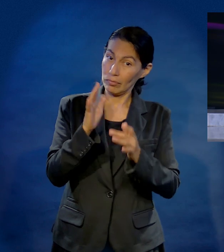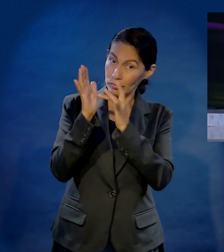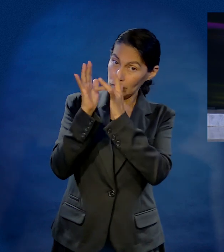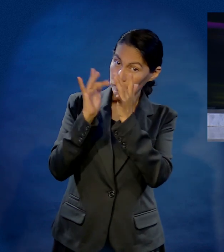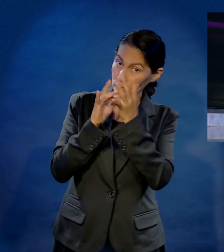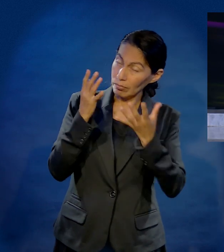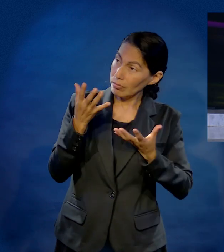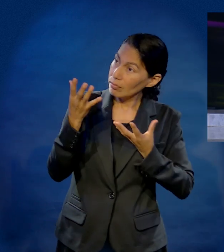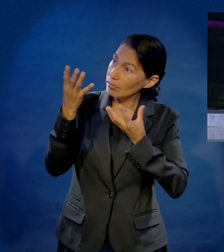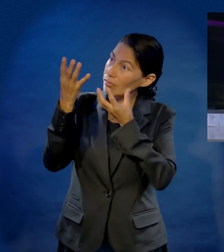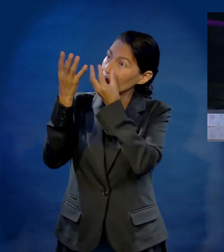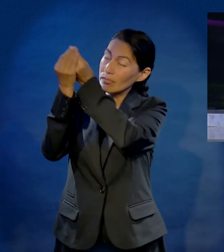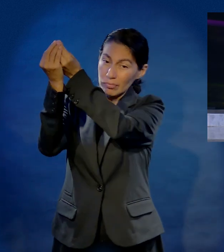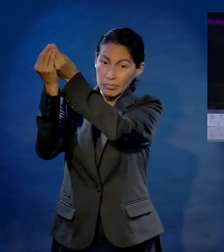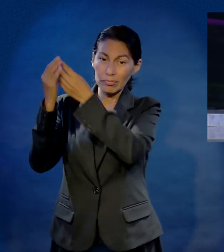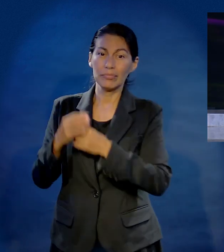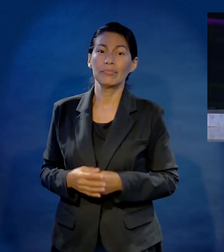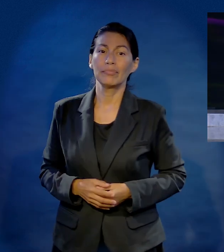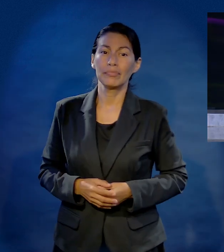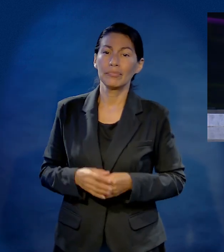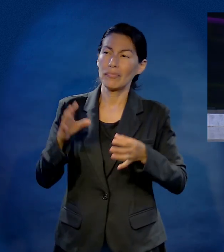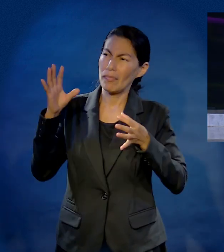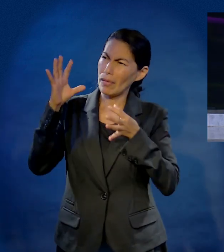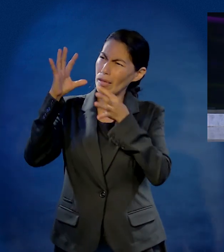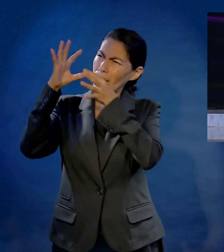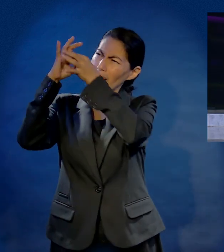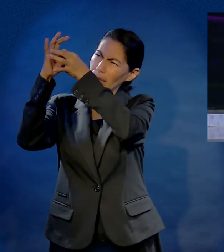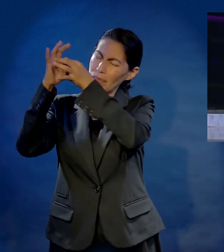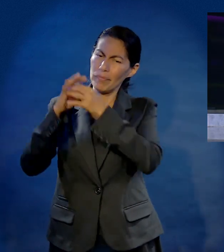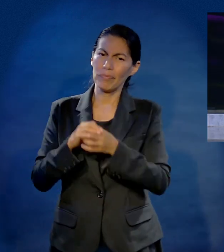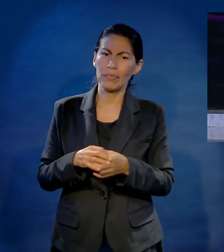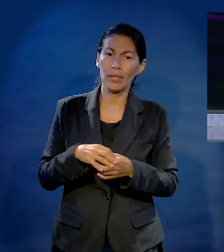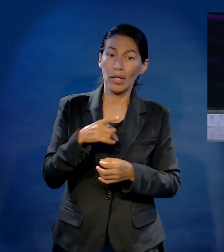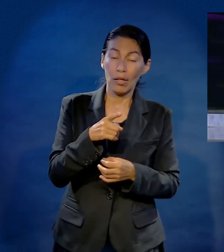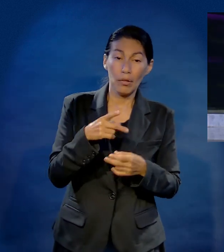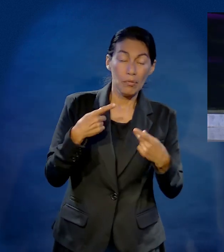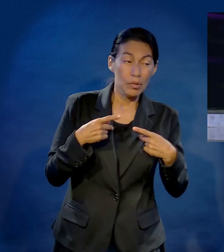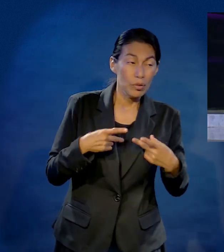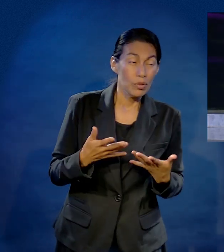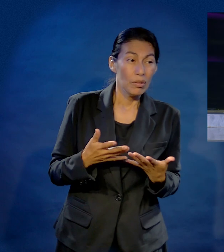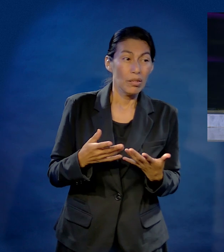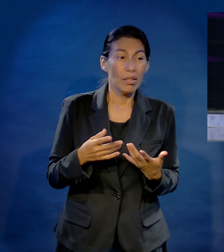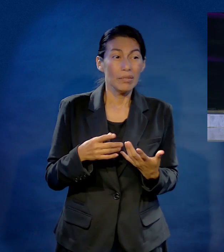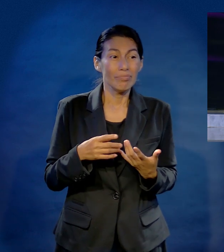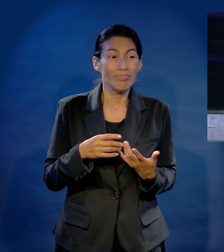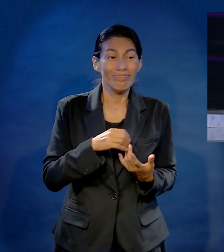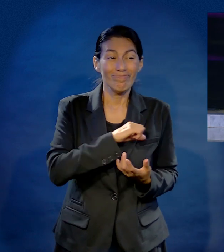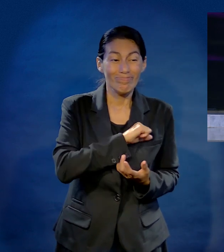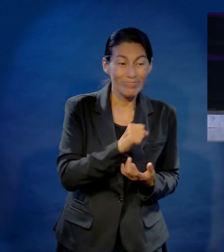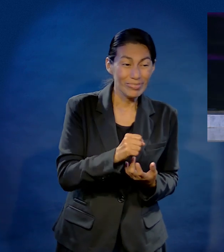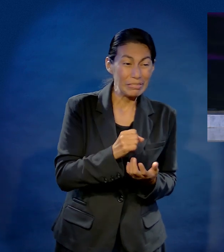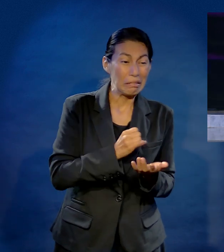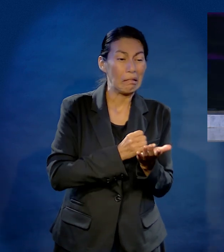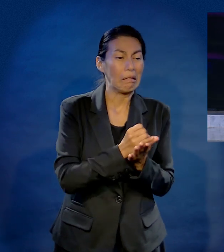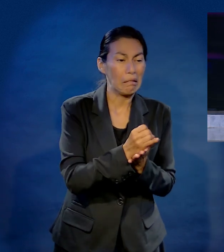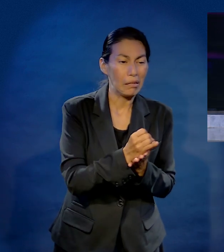para que te entregues a Jesucristo y todo eso se vaya por la borda en una mala decisión de compañía de tu vida.